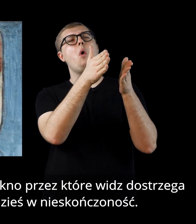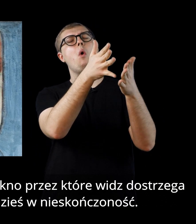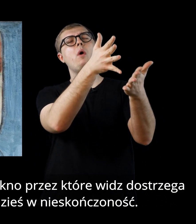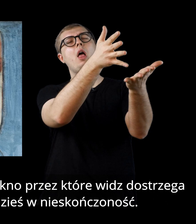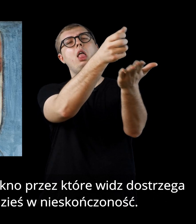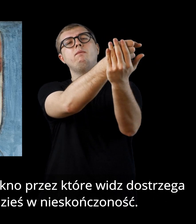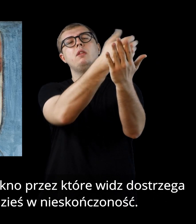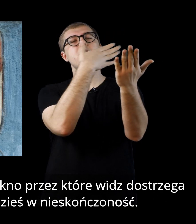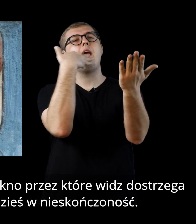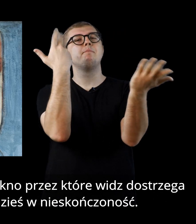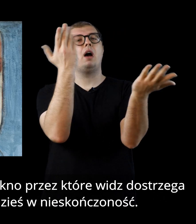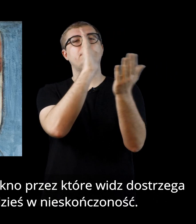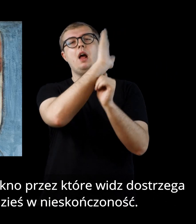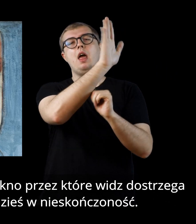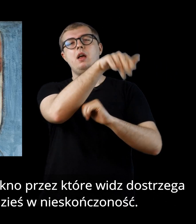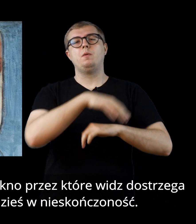drogę, biegnącą gdzieś w nieskończoność.